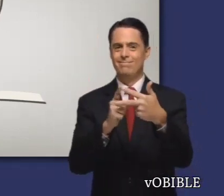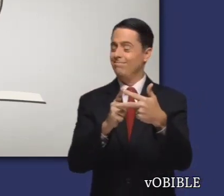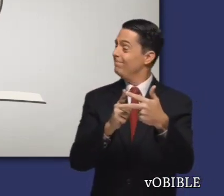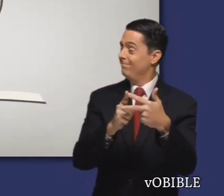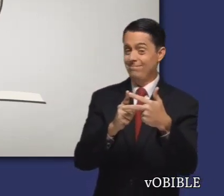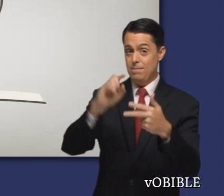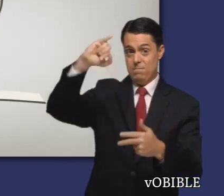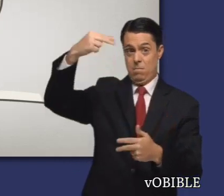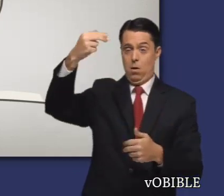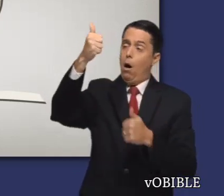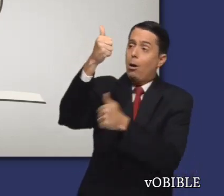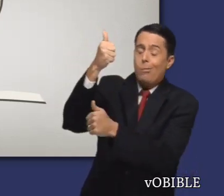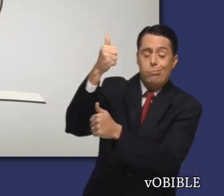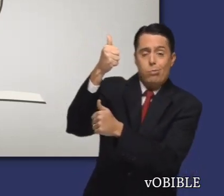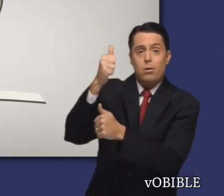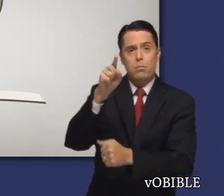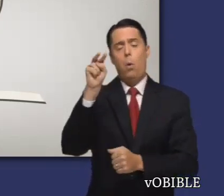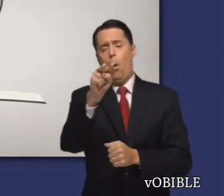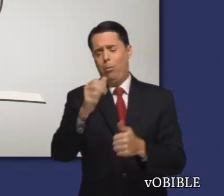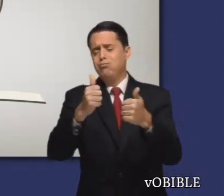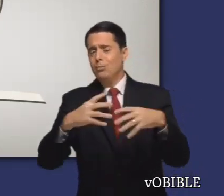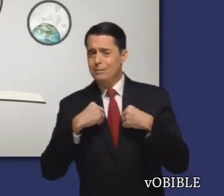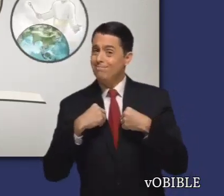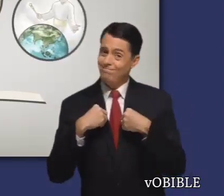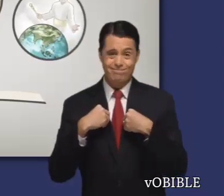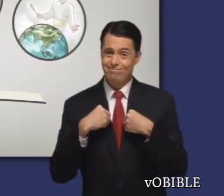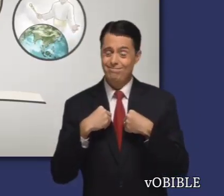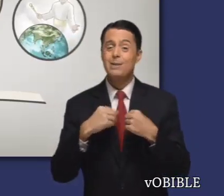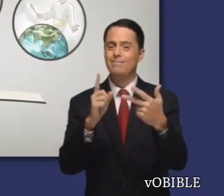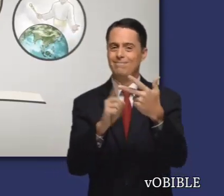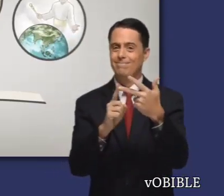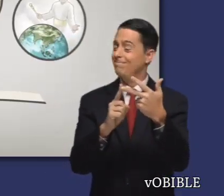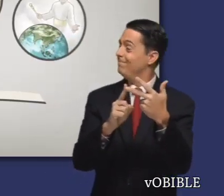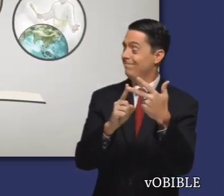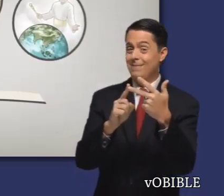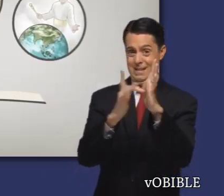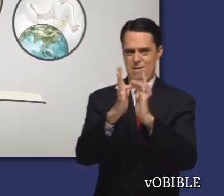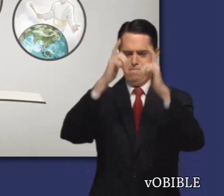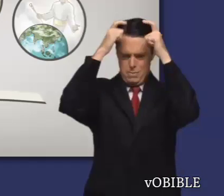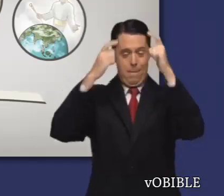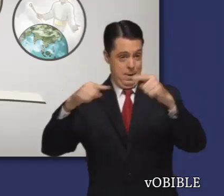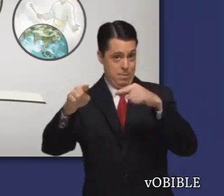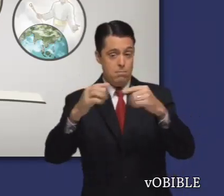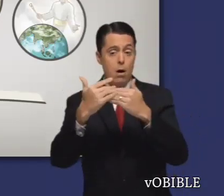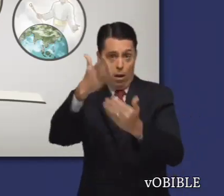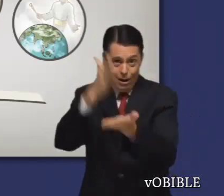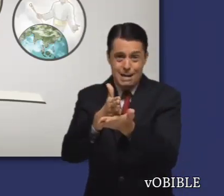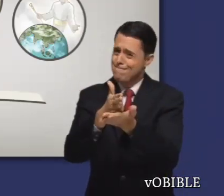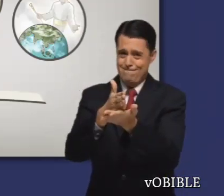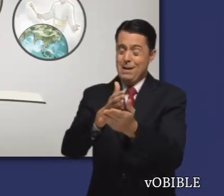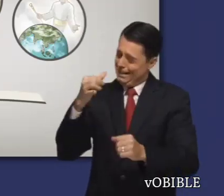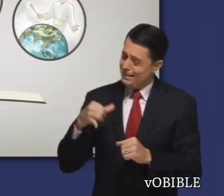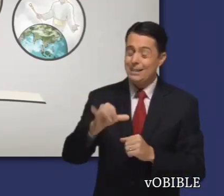quiere que nuestra adoración sea un simple formalismo, y en que el reino de Dios en manos de Jesucristo nunca será